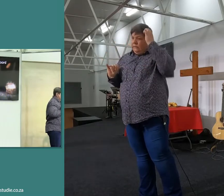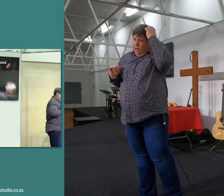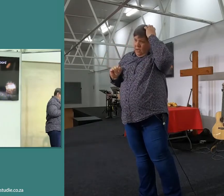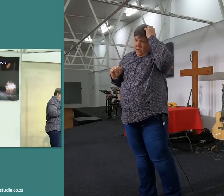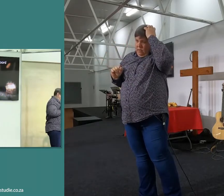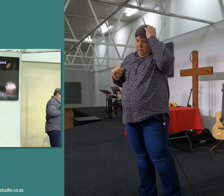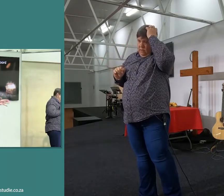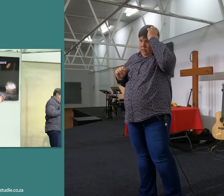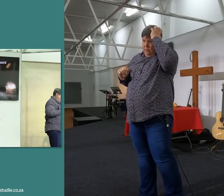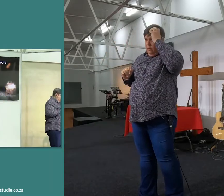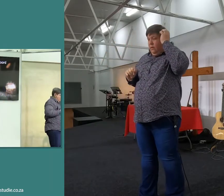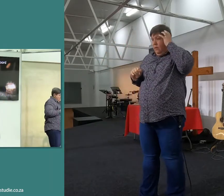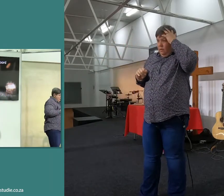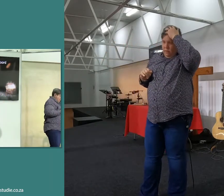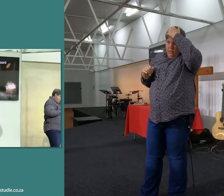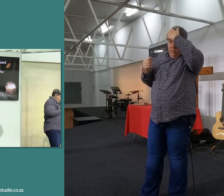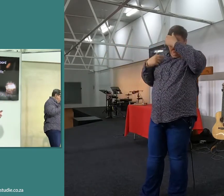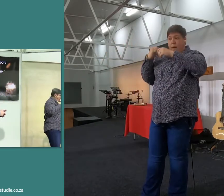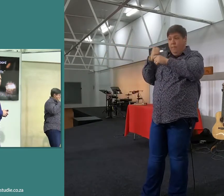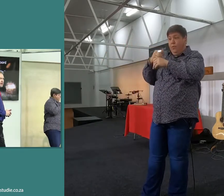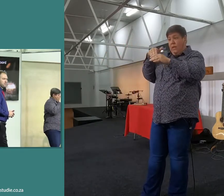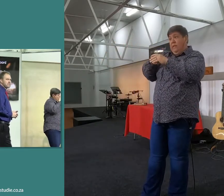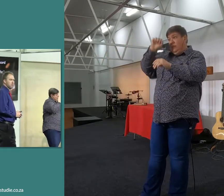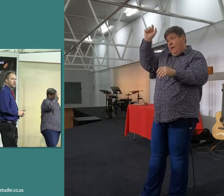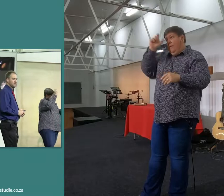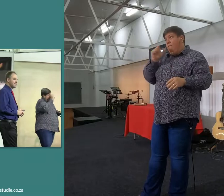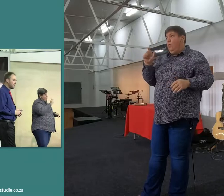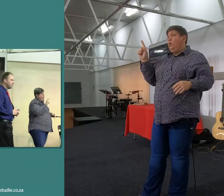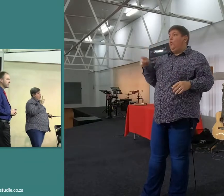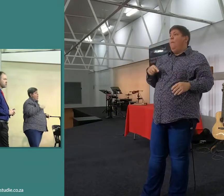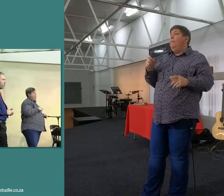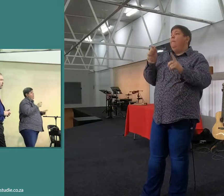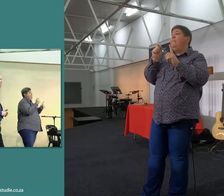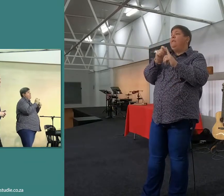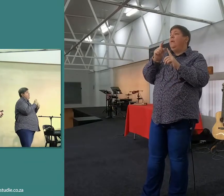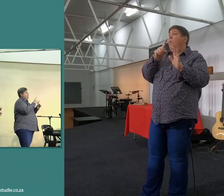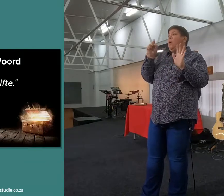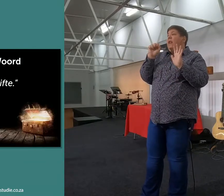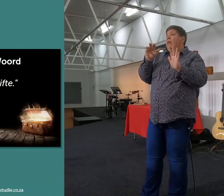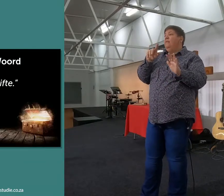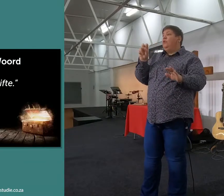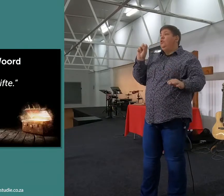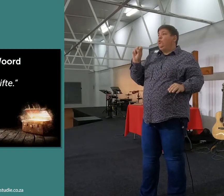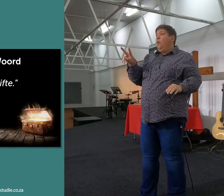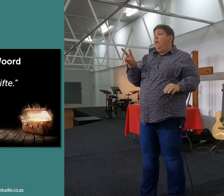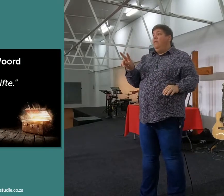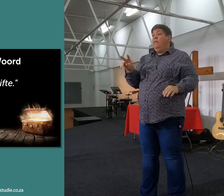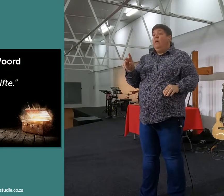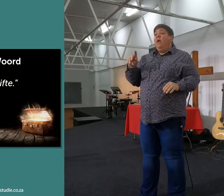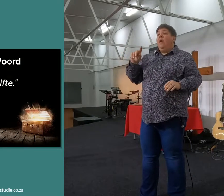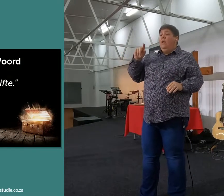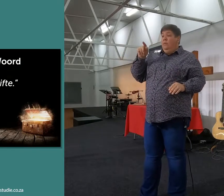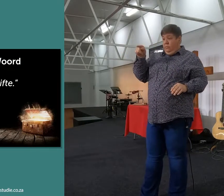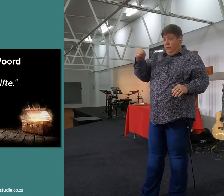ek moet in die woord van die Heere kom. Pesalm 119 vers 12, sê, die Heere leer my die voorskrifte. Nou, Pesalm